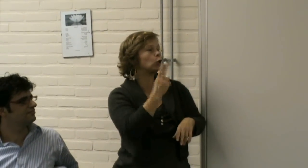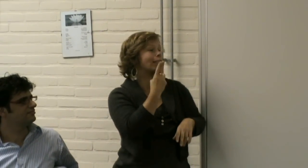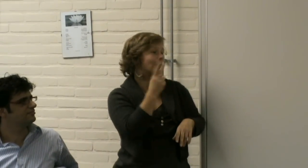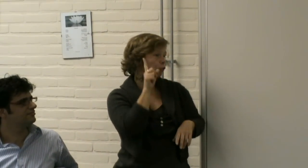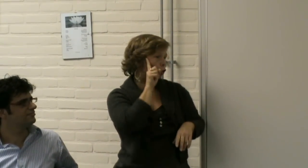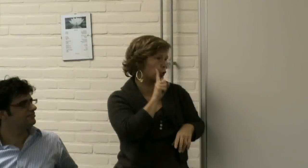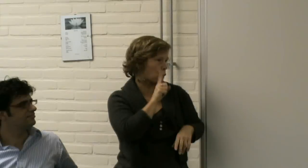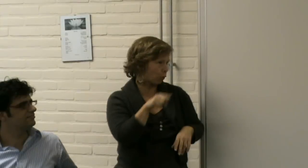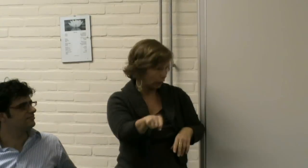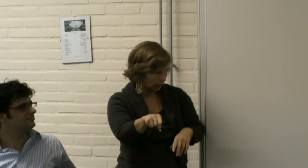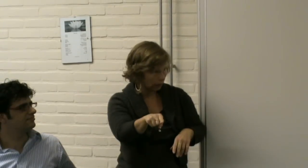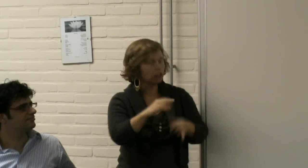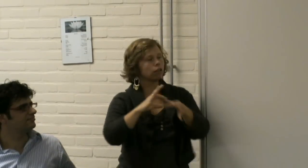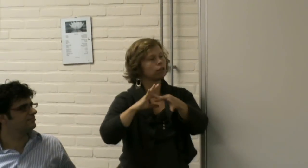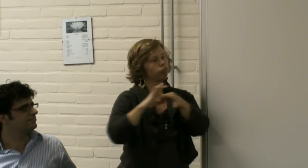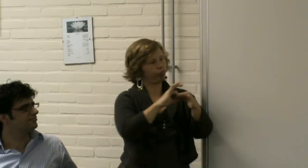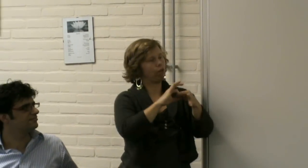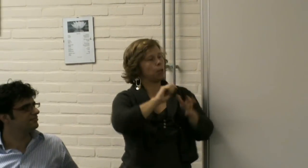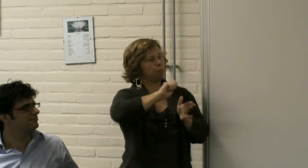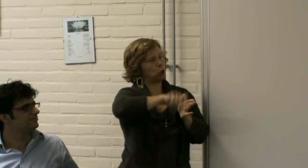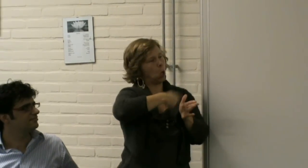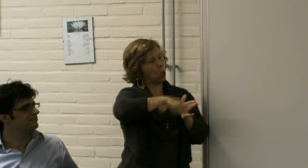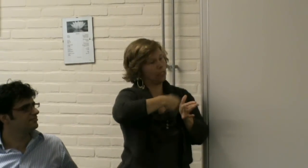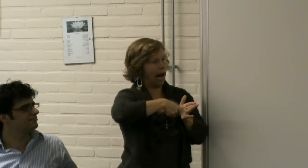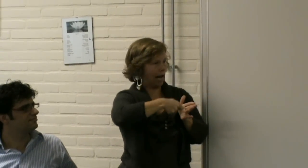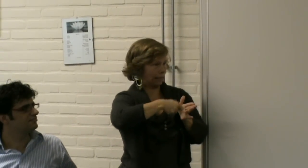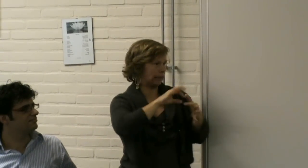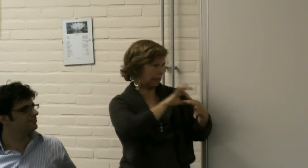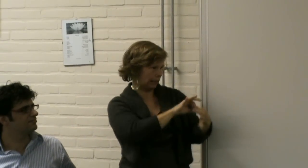Daar doe ik de Europese Unie voor doof voor een project.